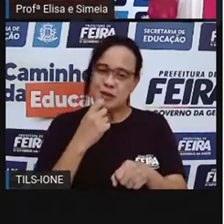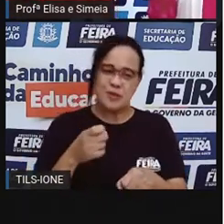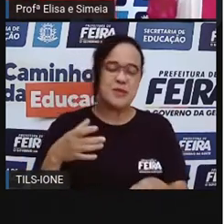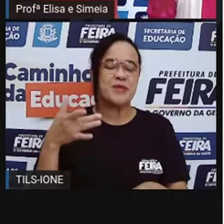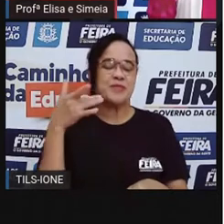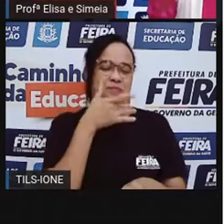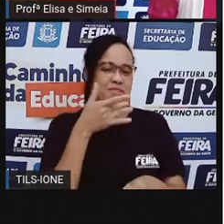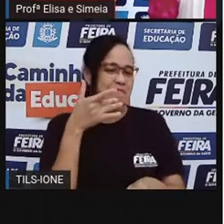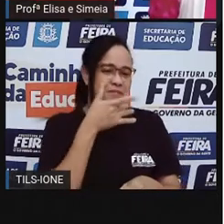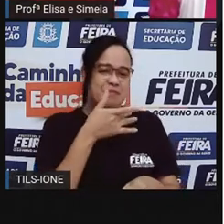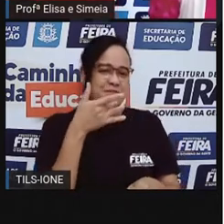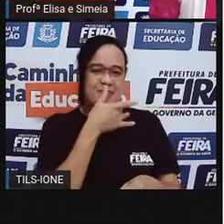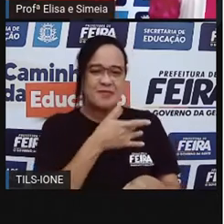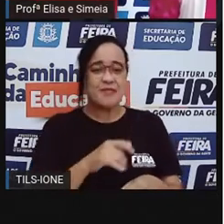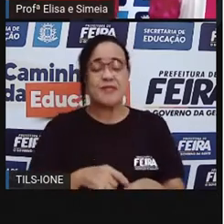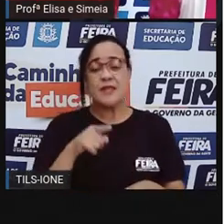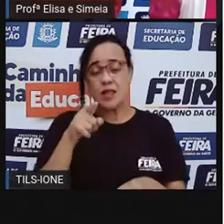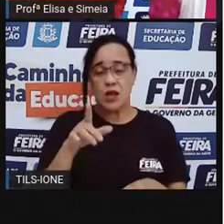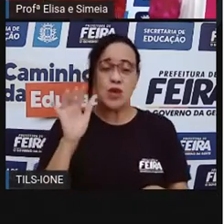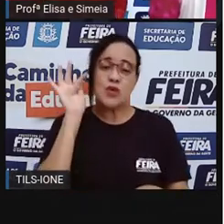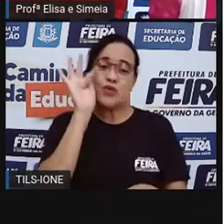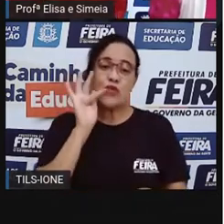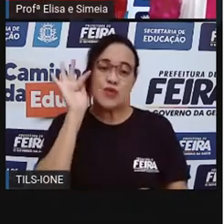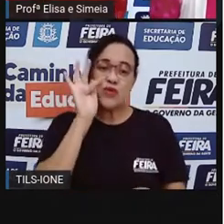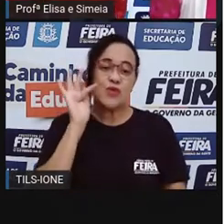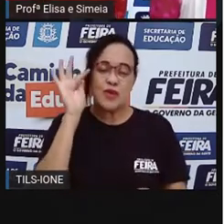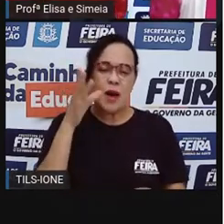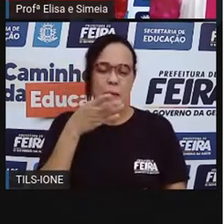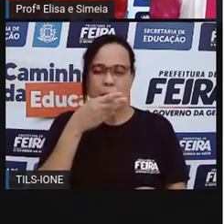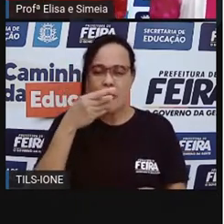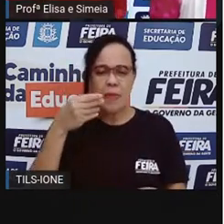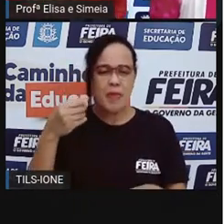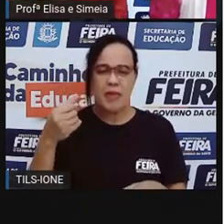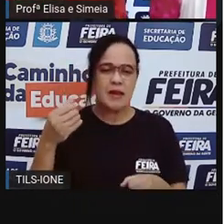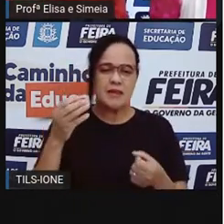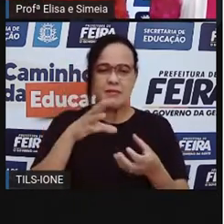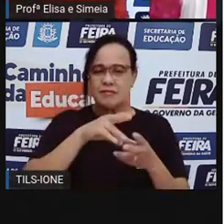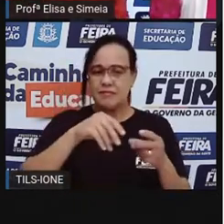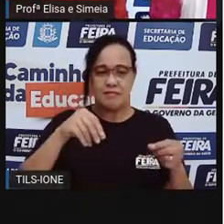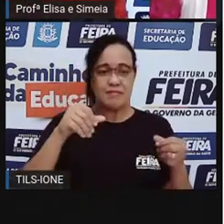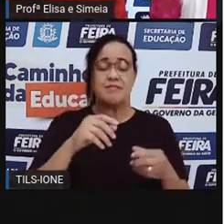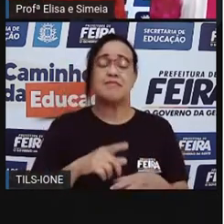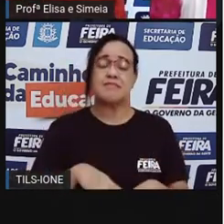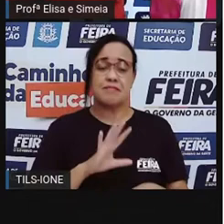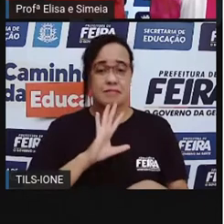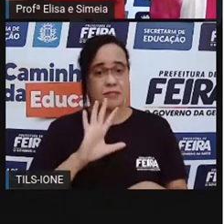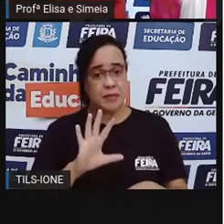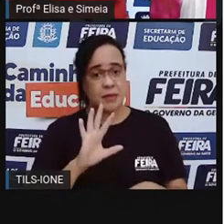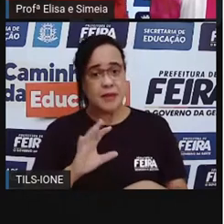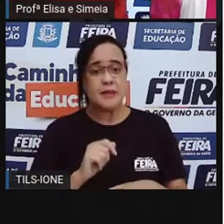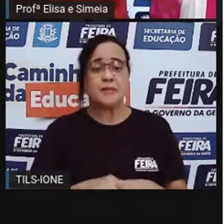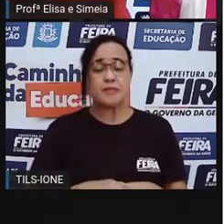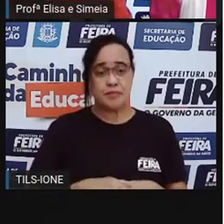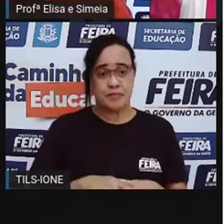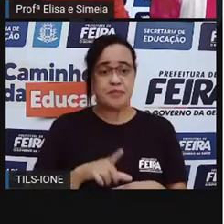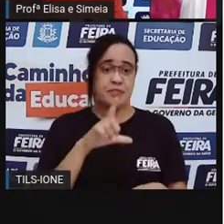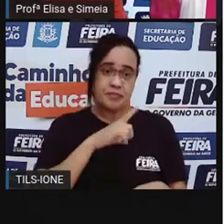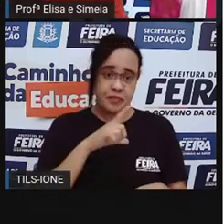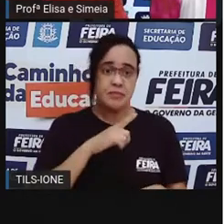delícia. Então, é uma fruta salgadinha, sabe? Só que aí, a gente tem o caqui.